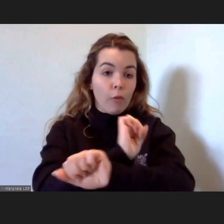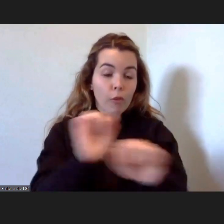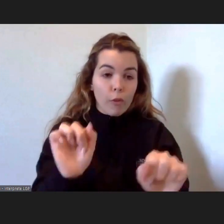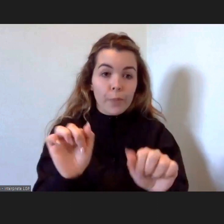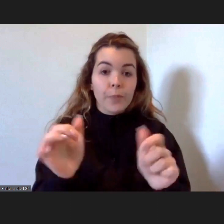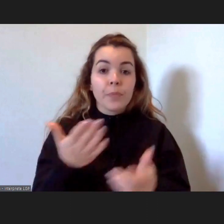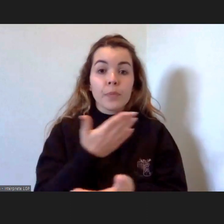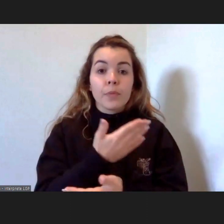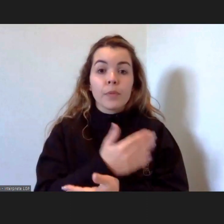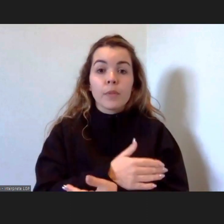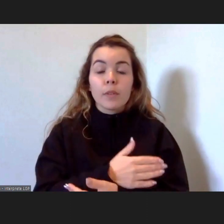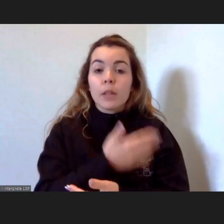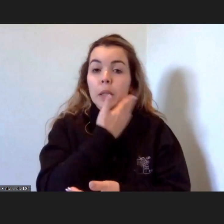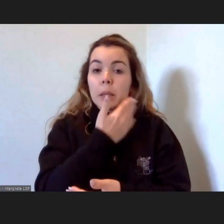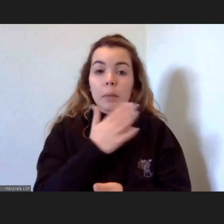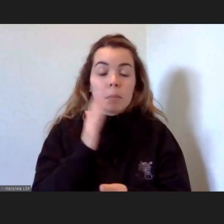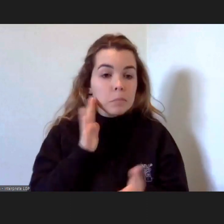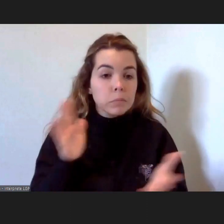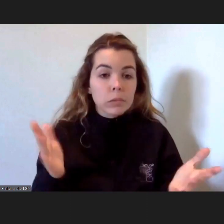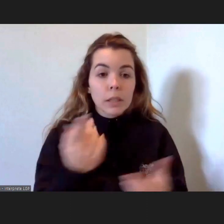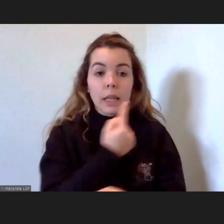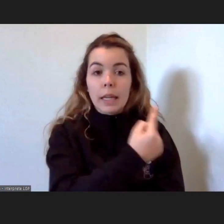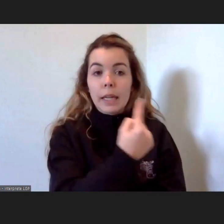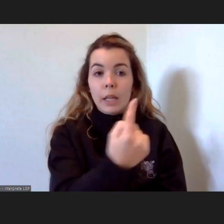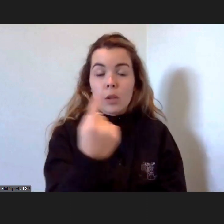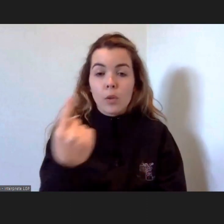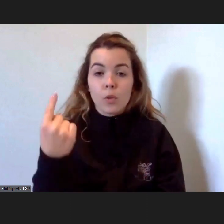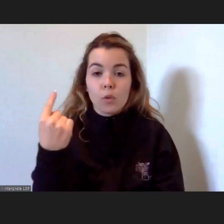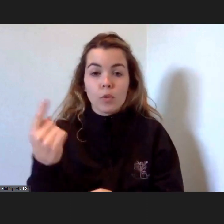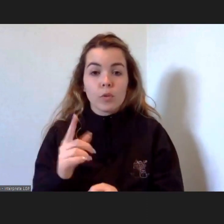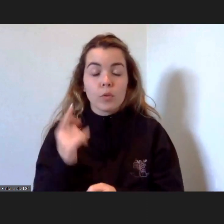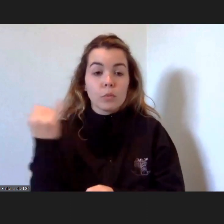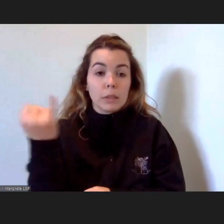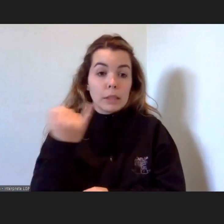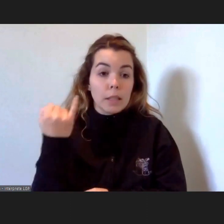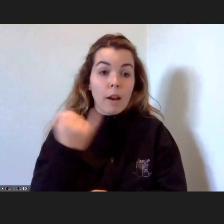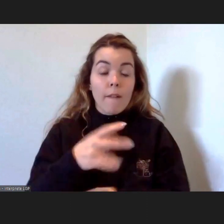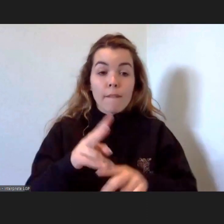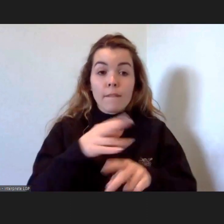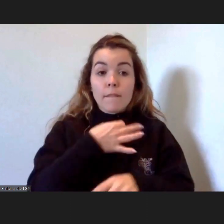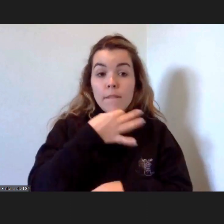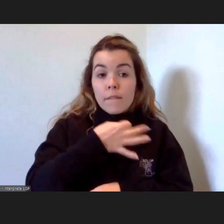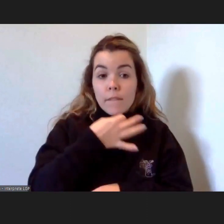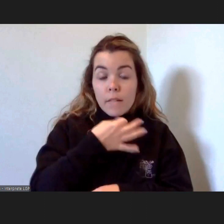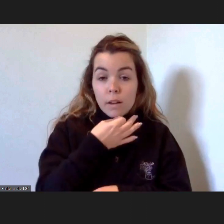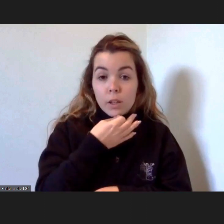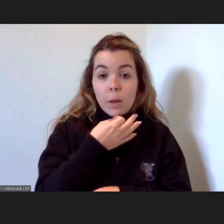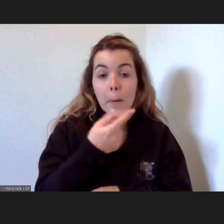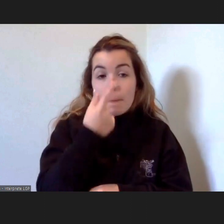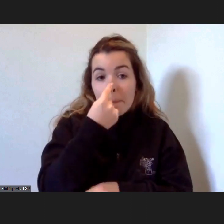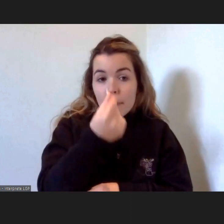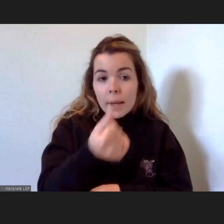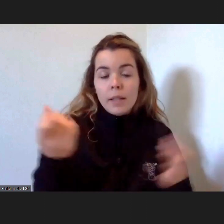independentemente dos objetos sectoriais que cada uma das entidades aborda me parece de facto que é muito mais